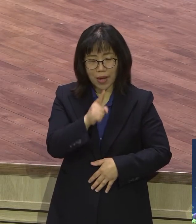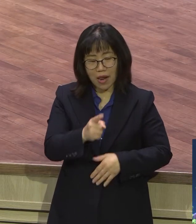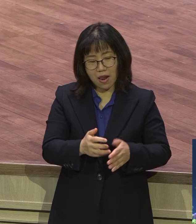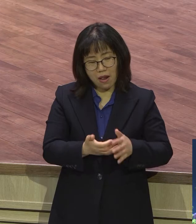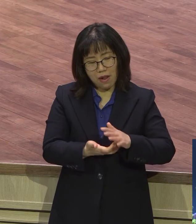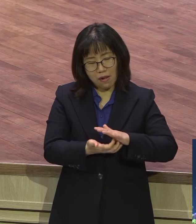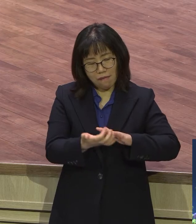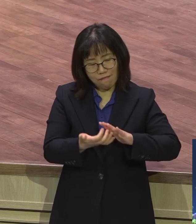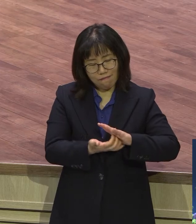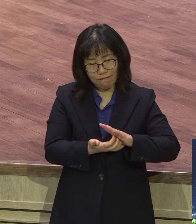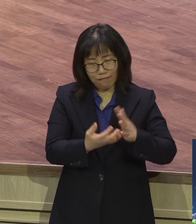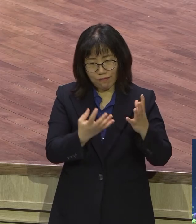보여